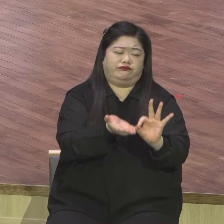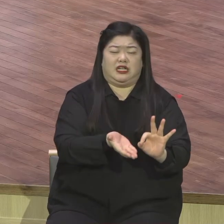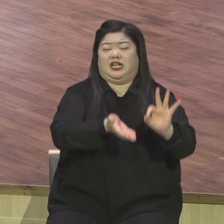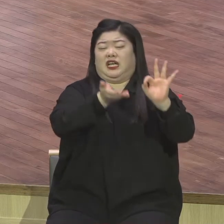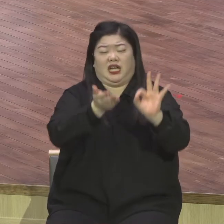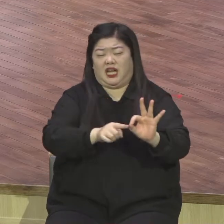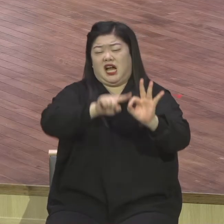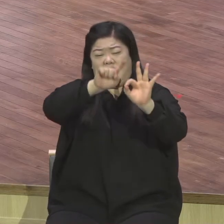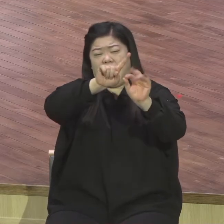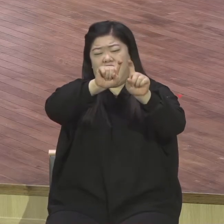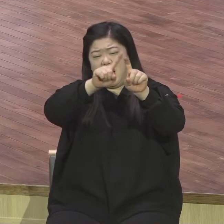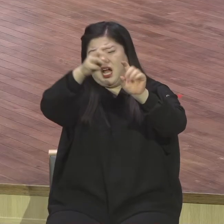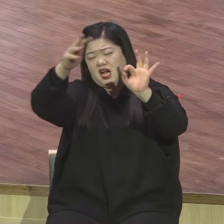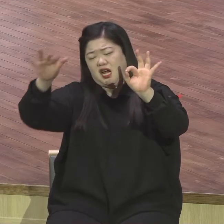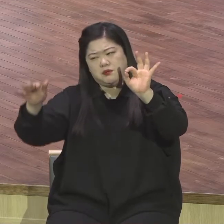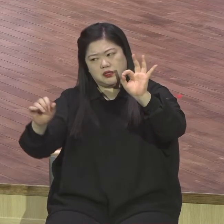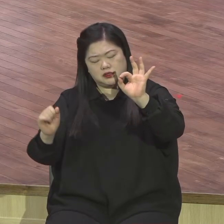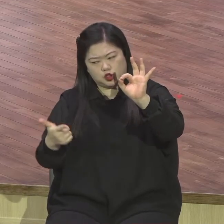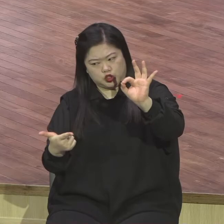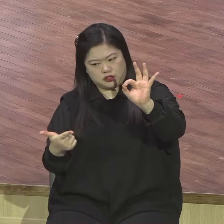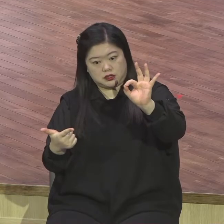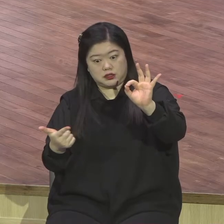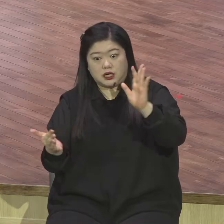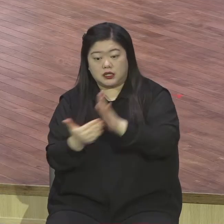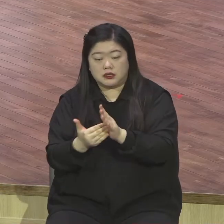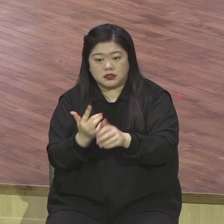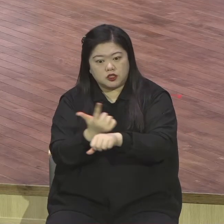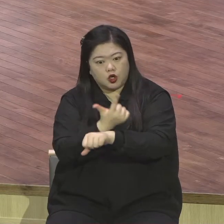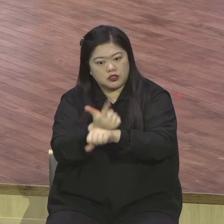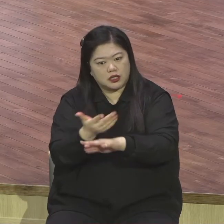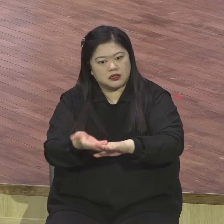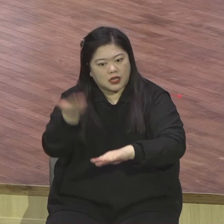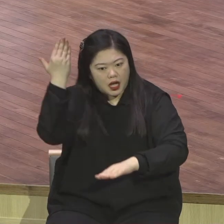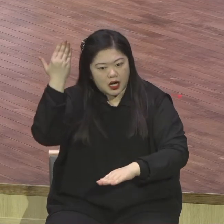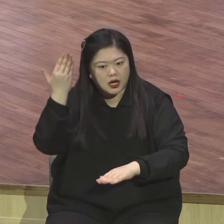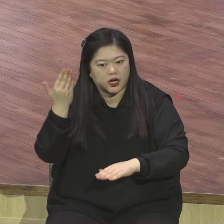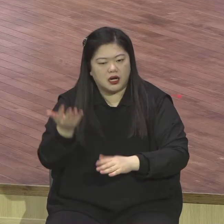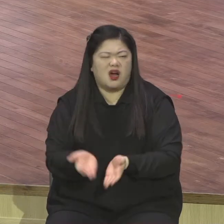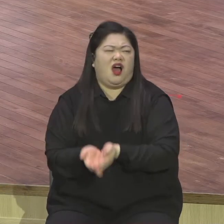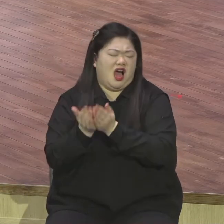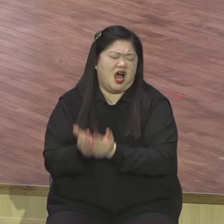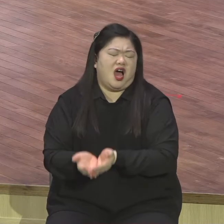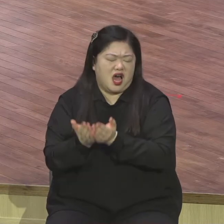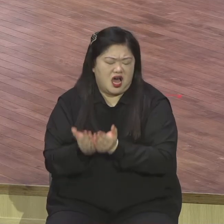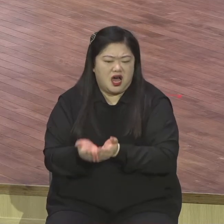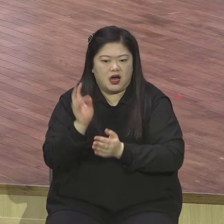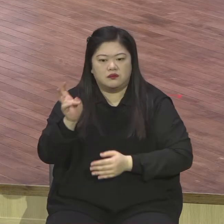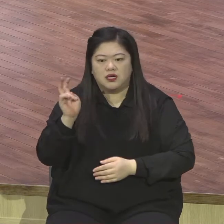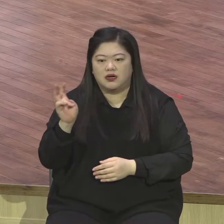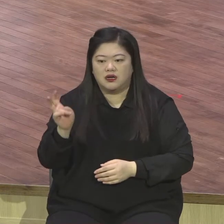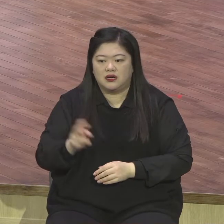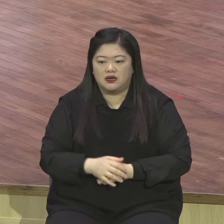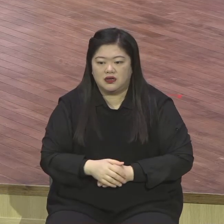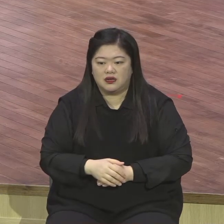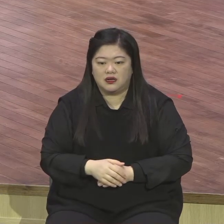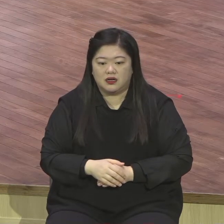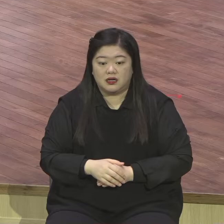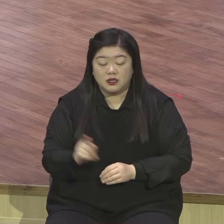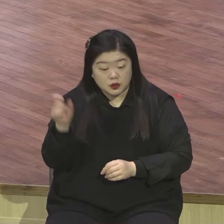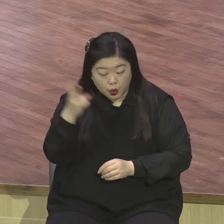24절에 보면 이들이 노를 수리를 갔다 그렇게 말하고 있는데 수리는요 유한봉 6장